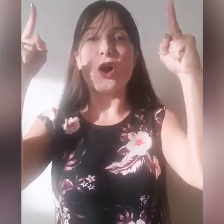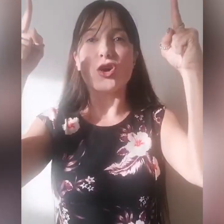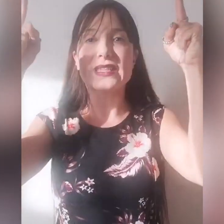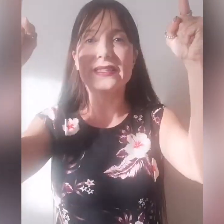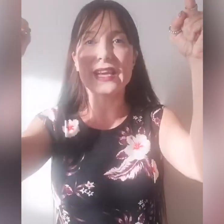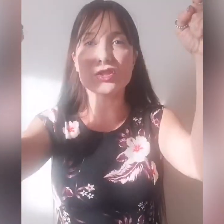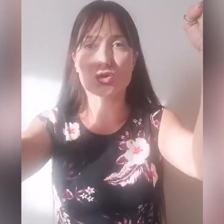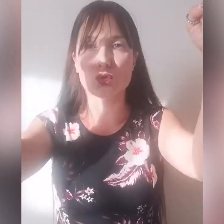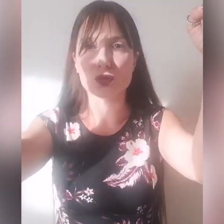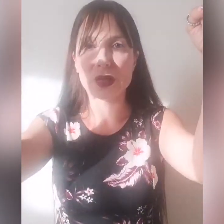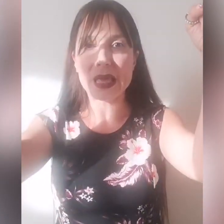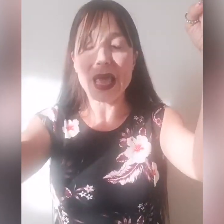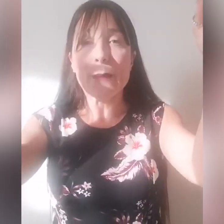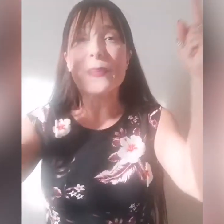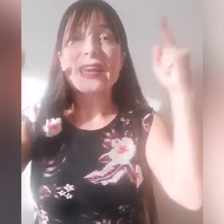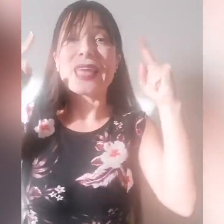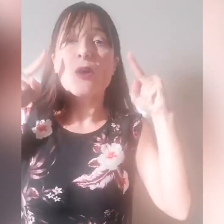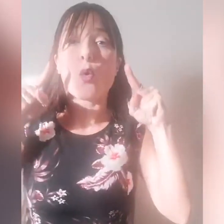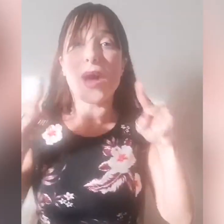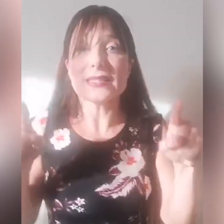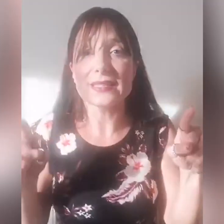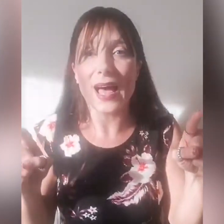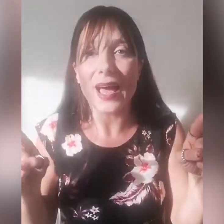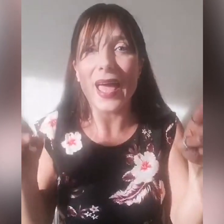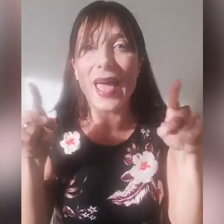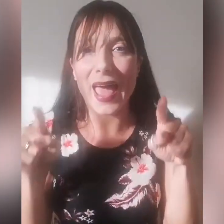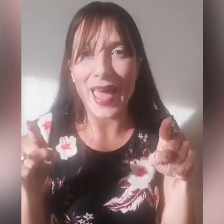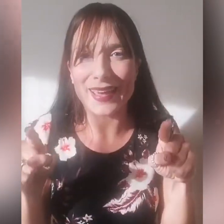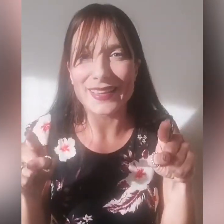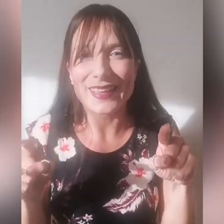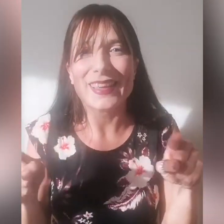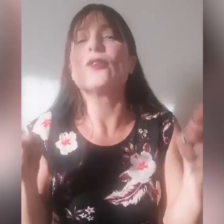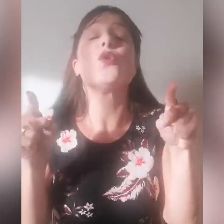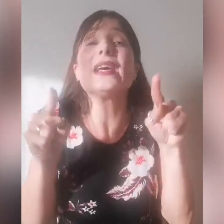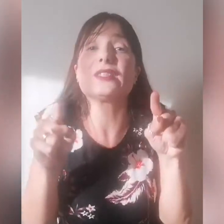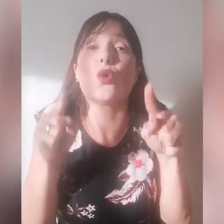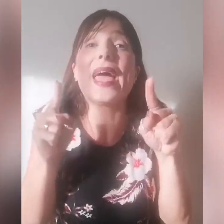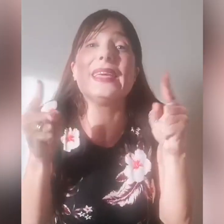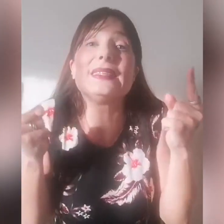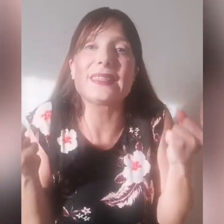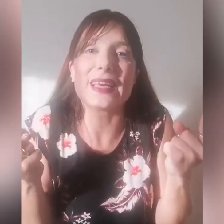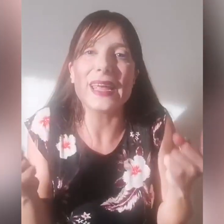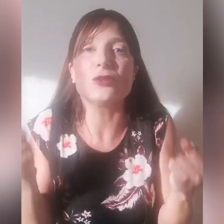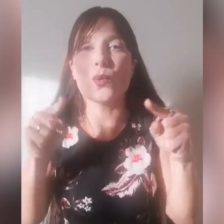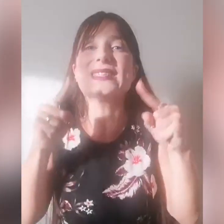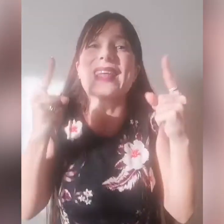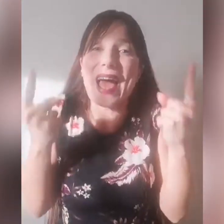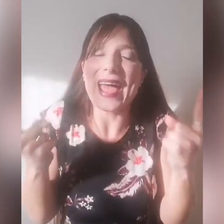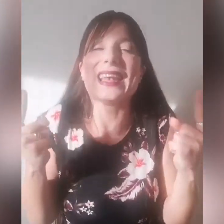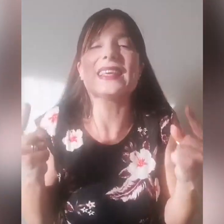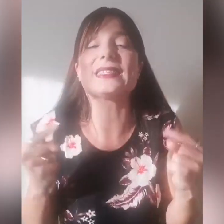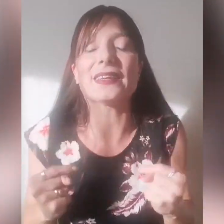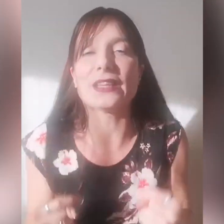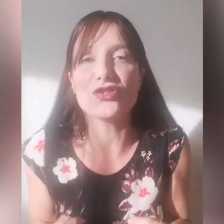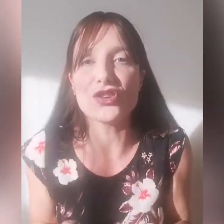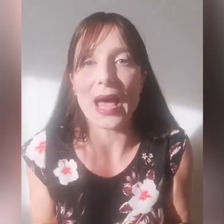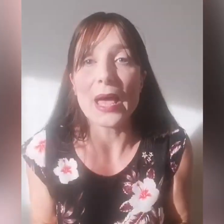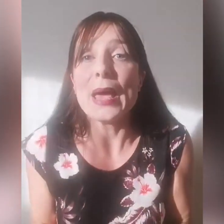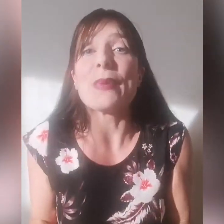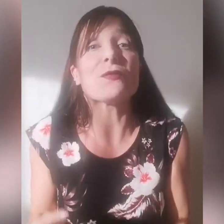cose di lassù, perché questa è, questo è il segreto, questa è la strategia per